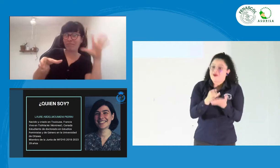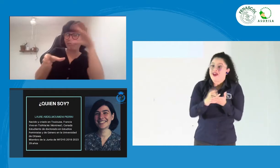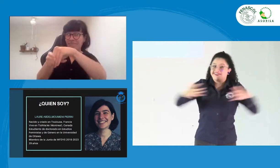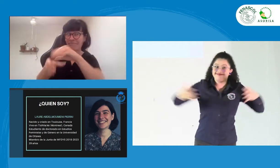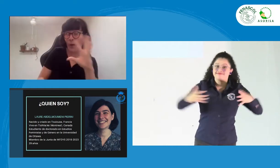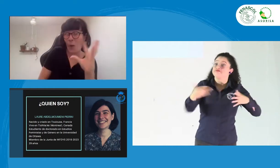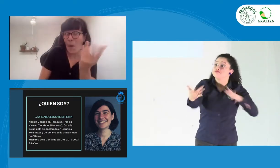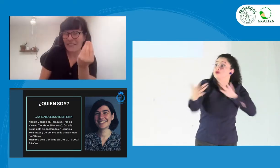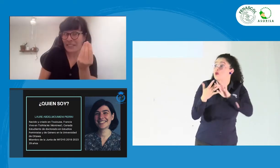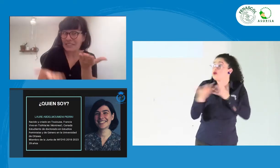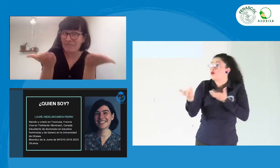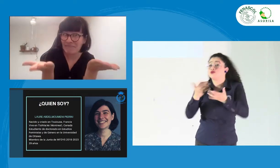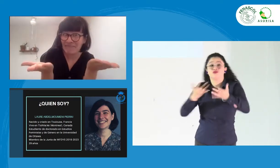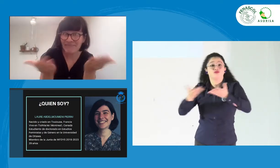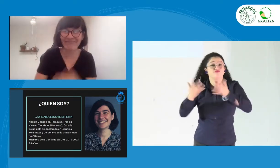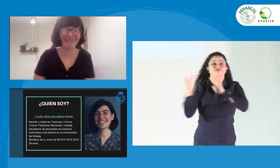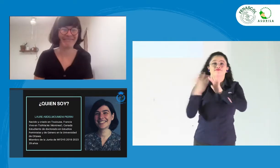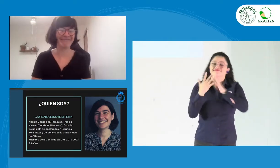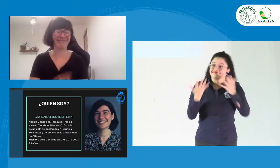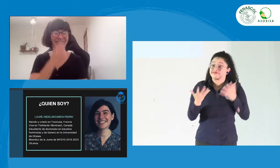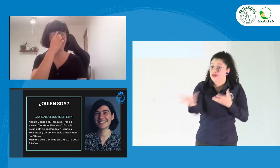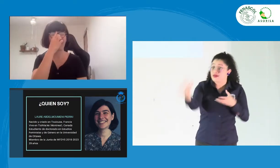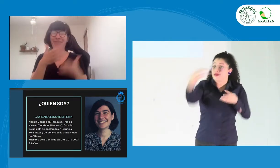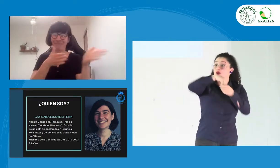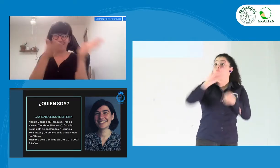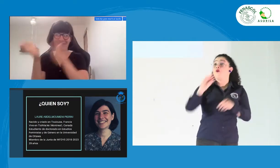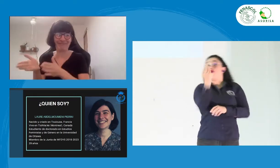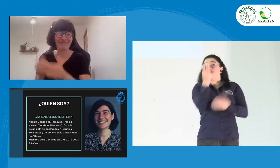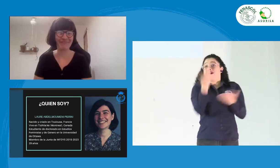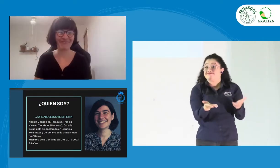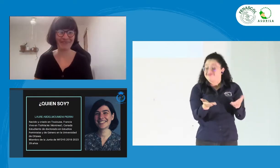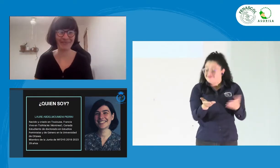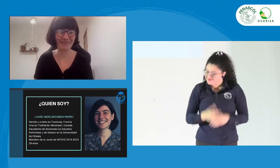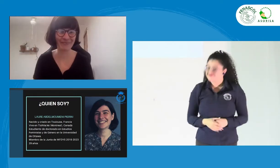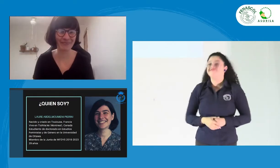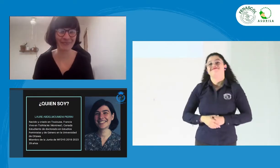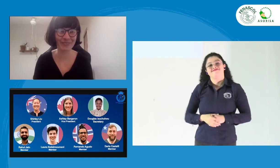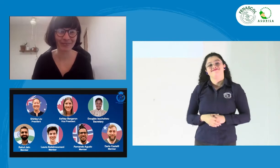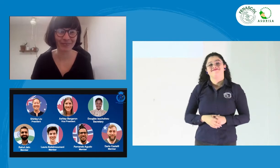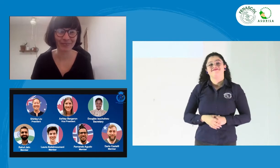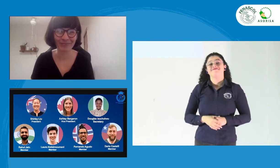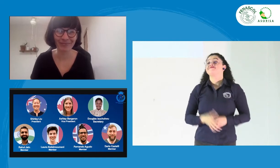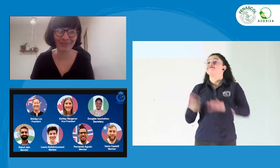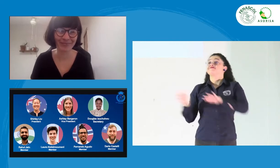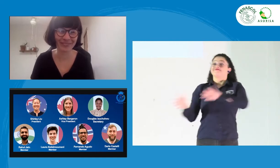quiero dar inicio a este proceso, como es nuestro trabajo como jóvenes. Siguiente.